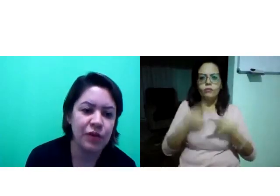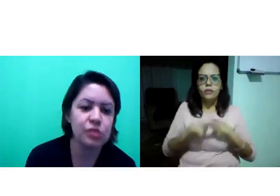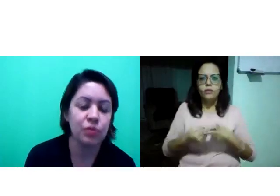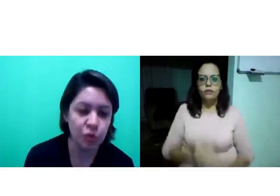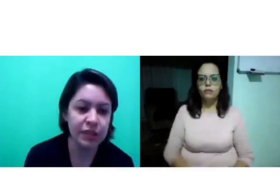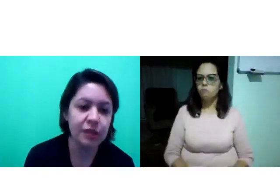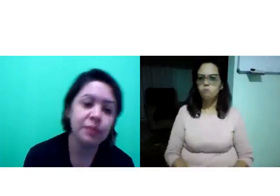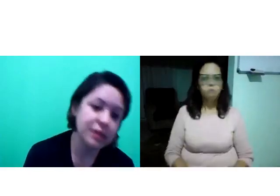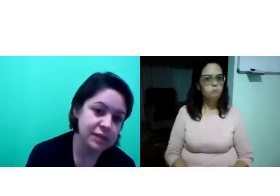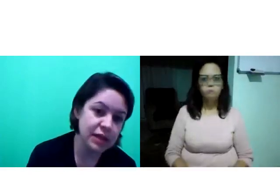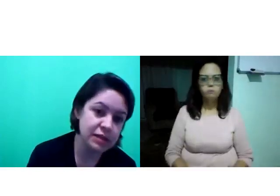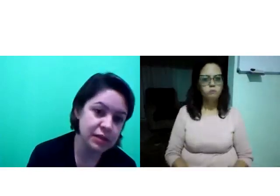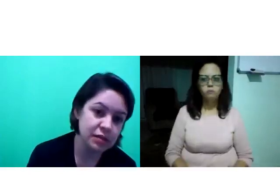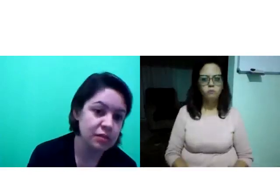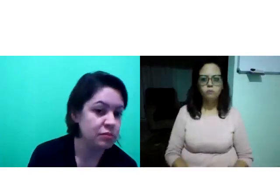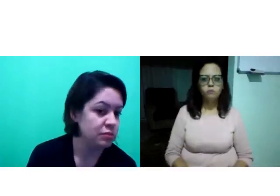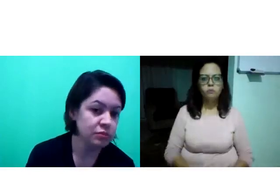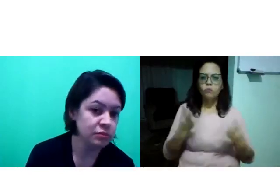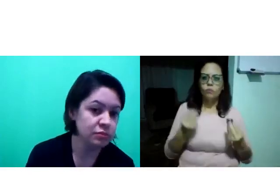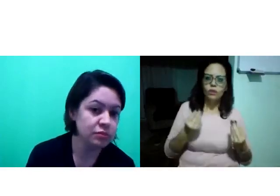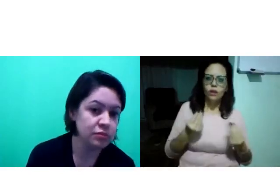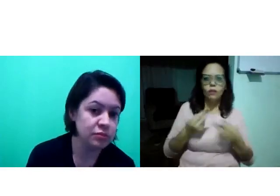Eu faço muita paciência?